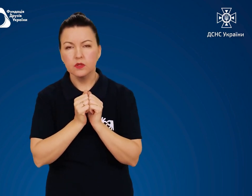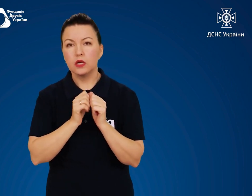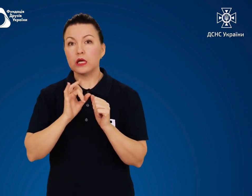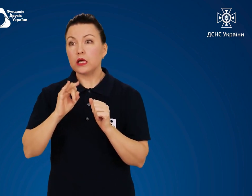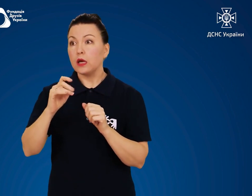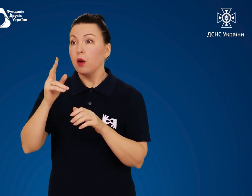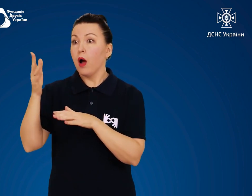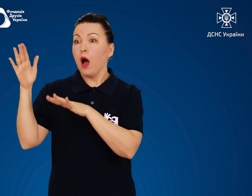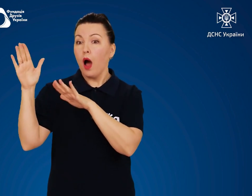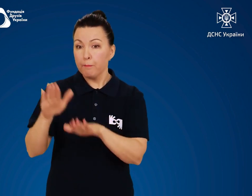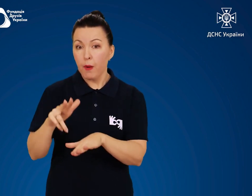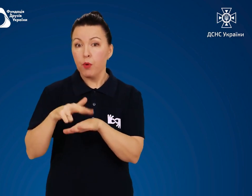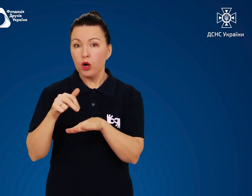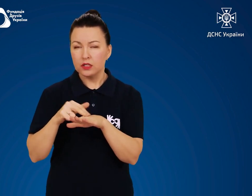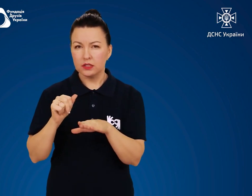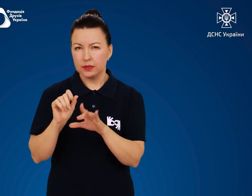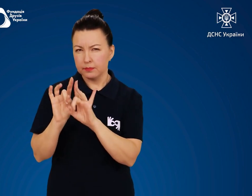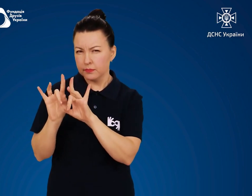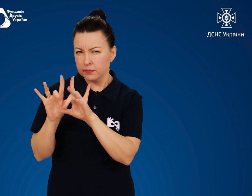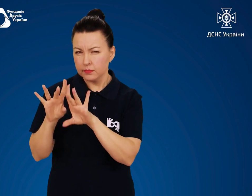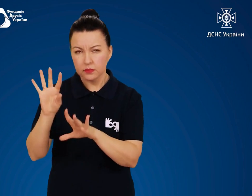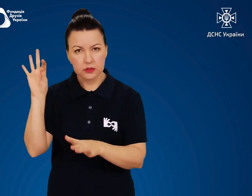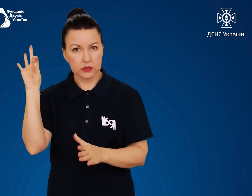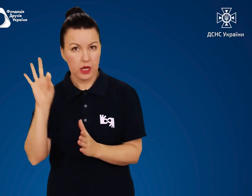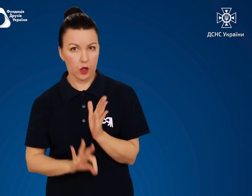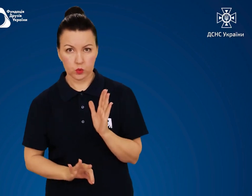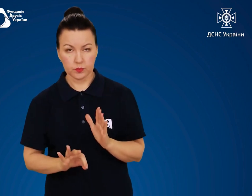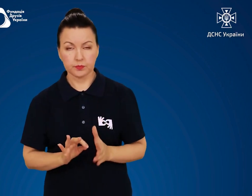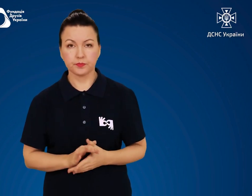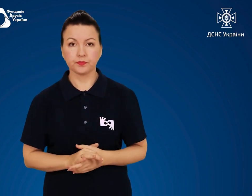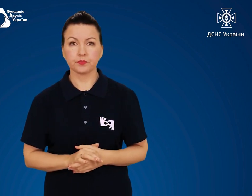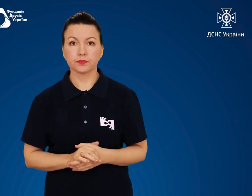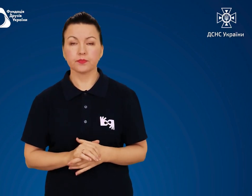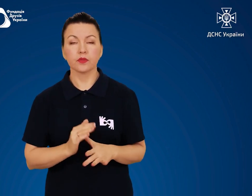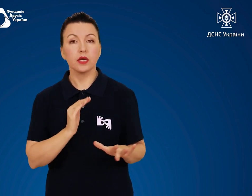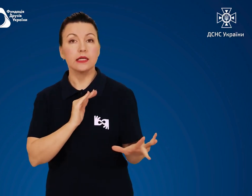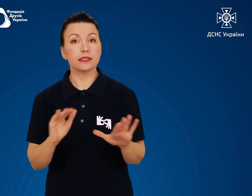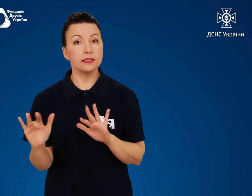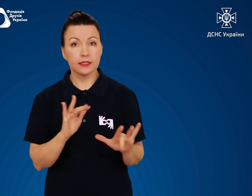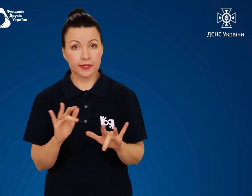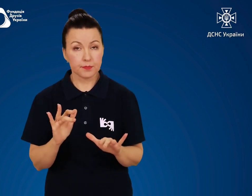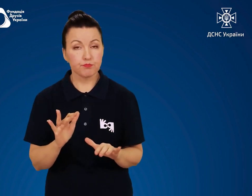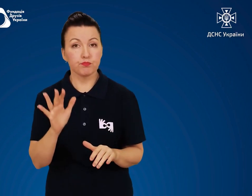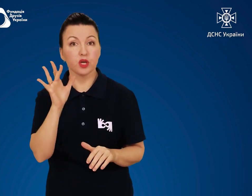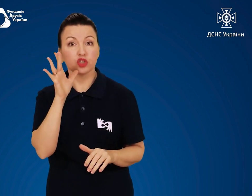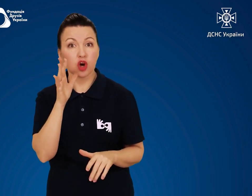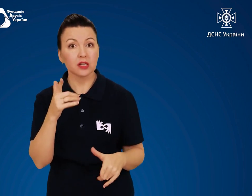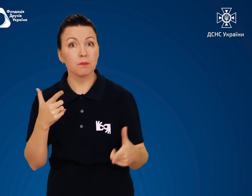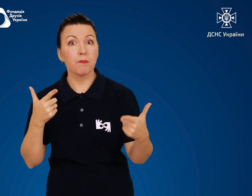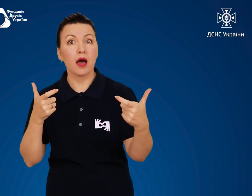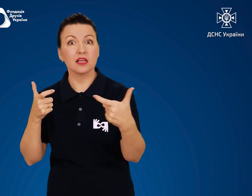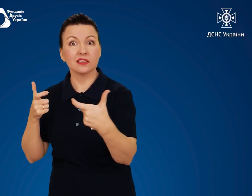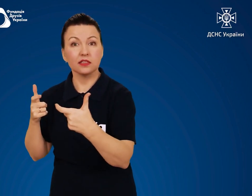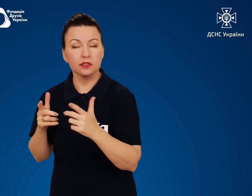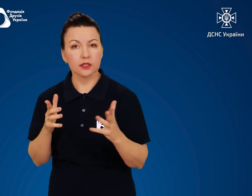прибулим співробітникам спецслужб Дії під час перестрілки